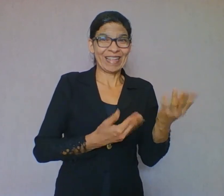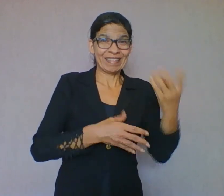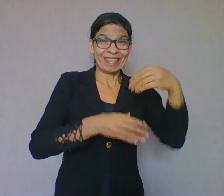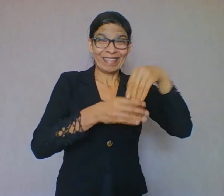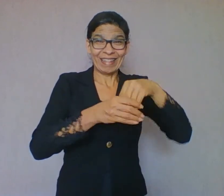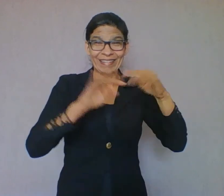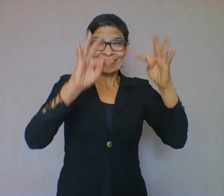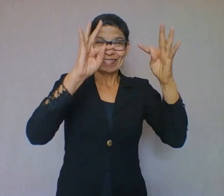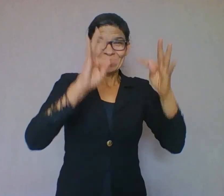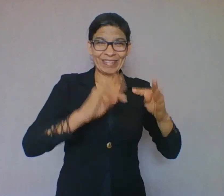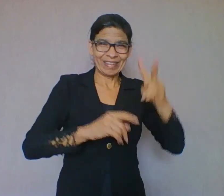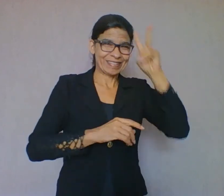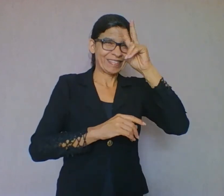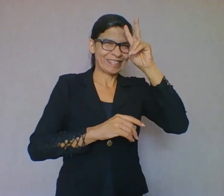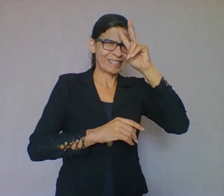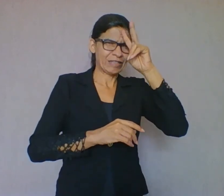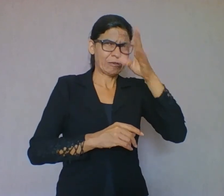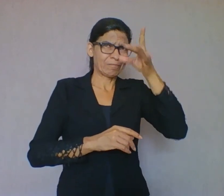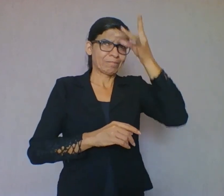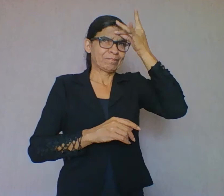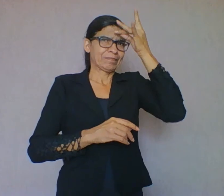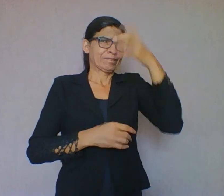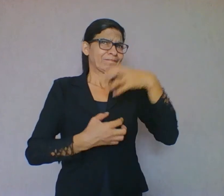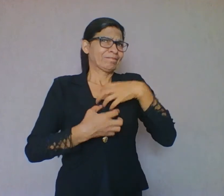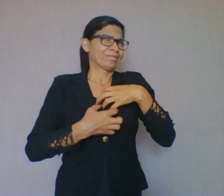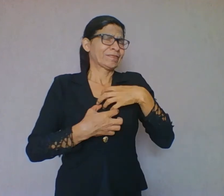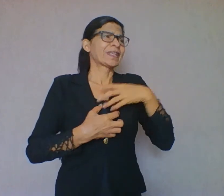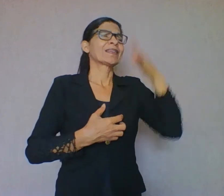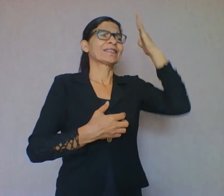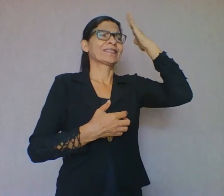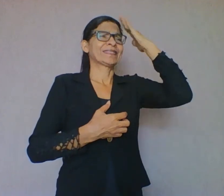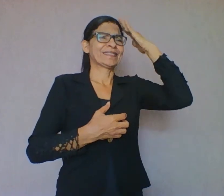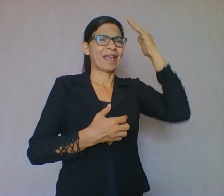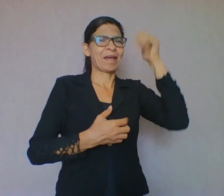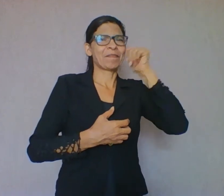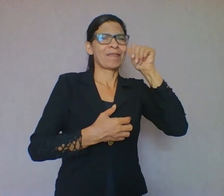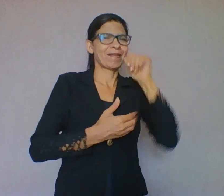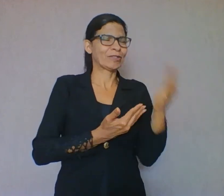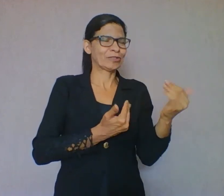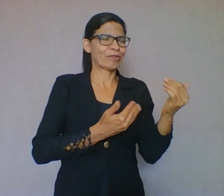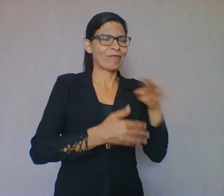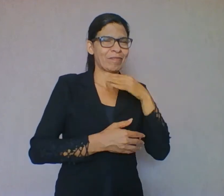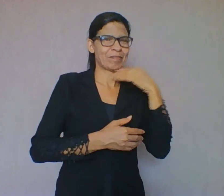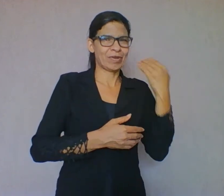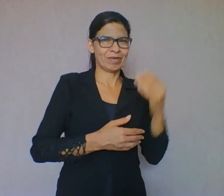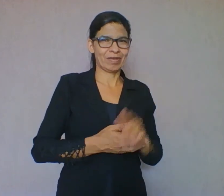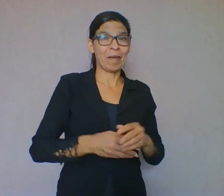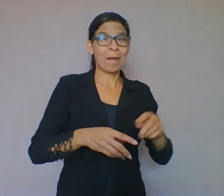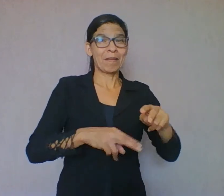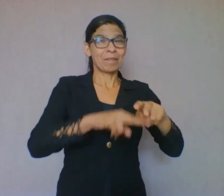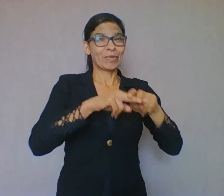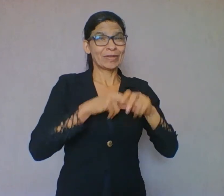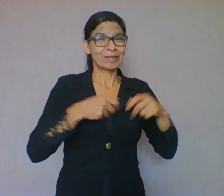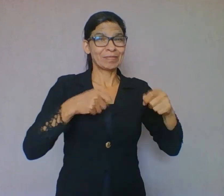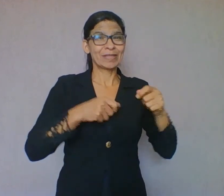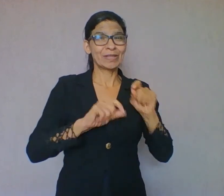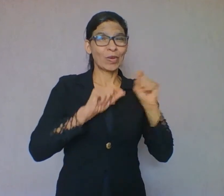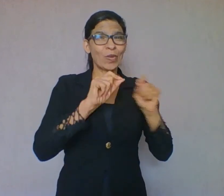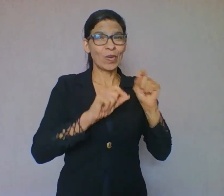razão do conhecimento prévio. E o conhecimento prévio é o conhecimento o quê? Linguístico, textual